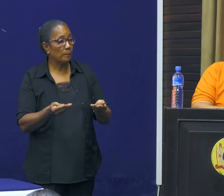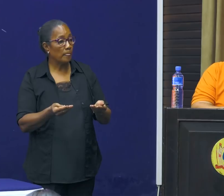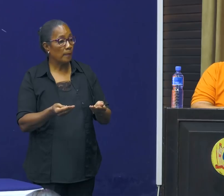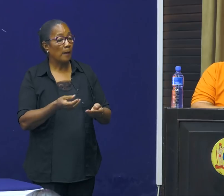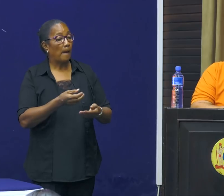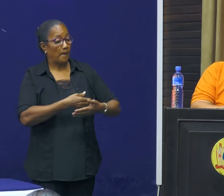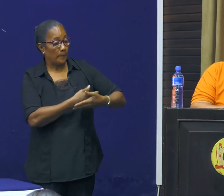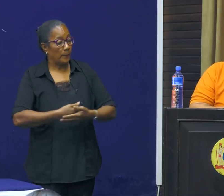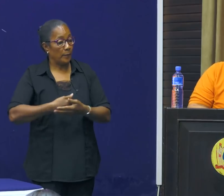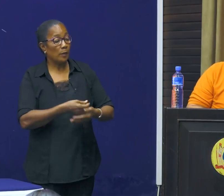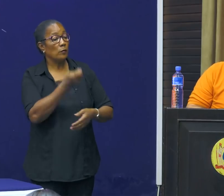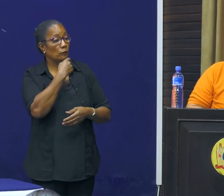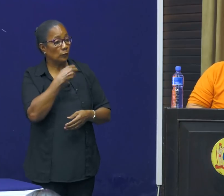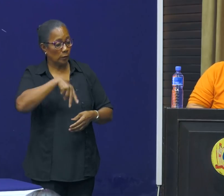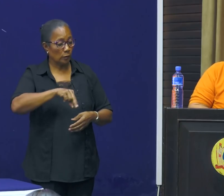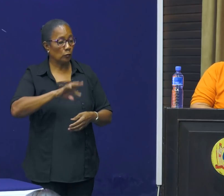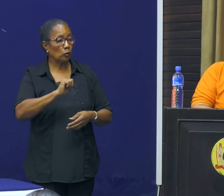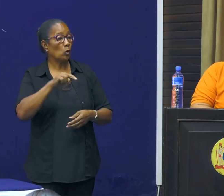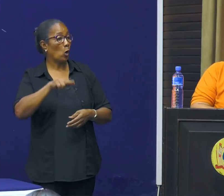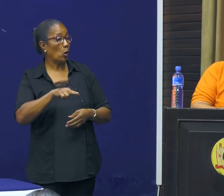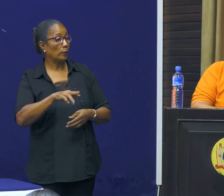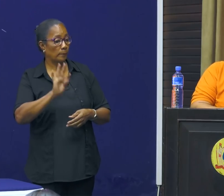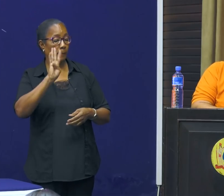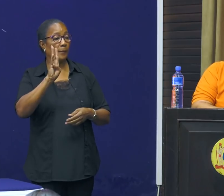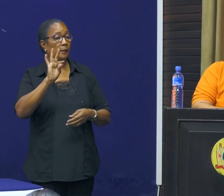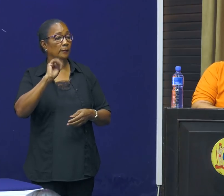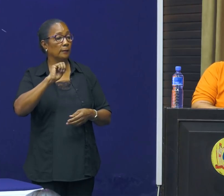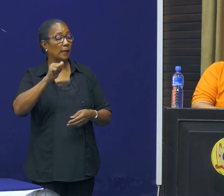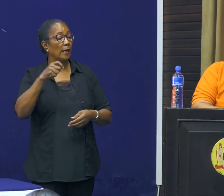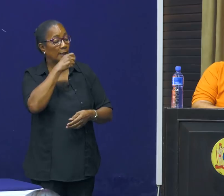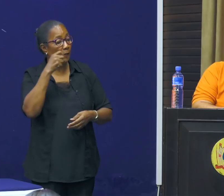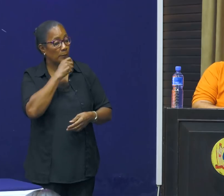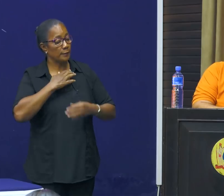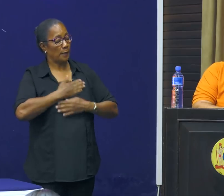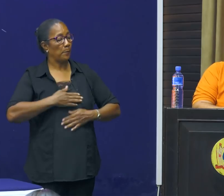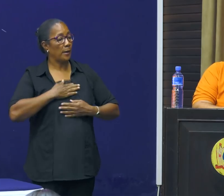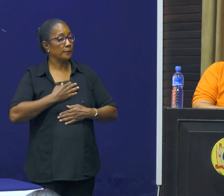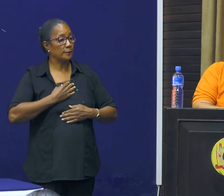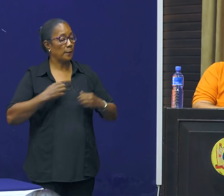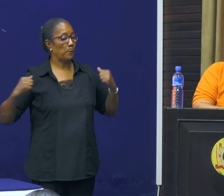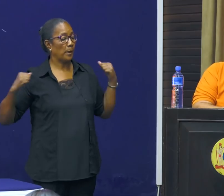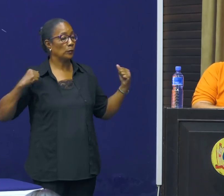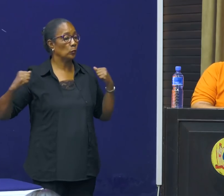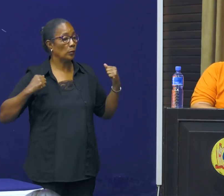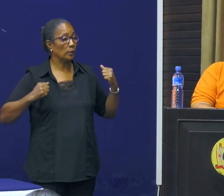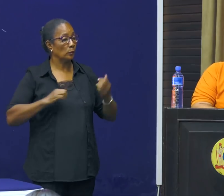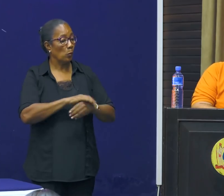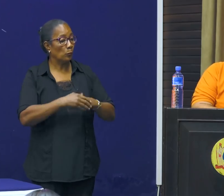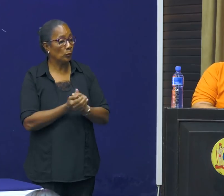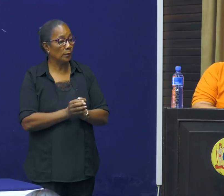babyvoeding, nutrilon, babyvoeding, brinta, tandpasta, badzeep, baddoeken, waspoeder,